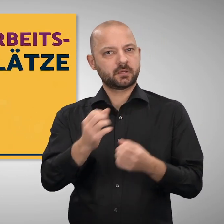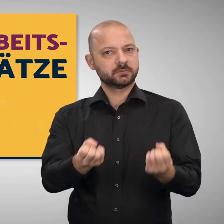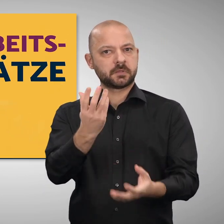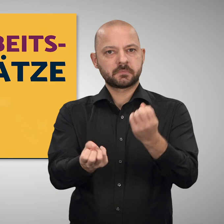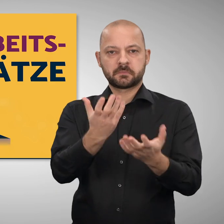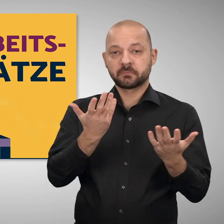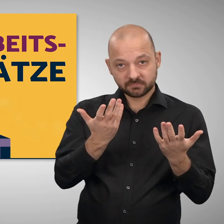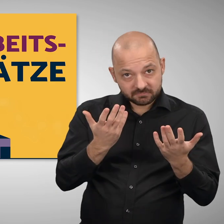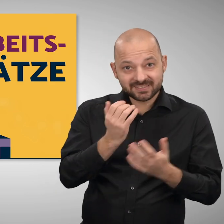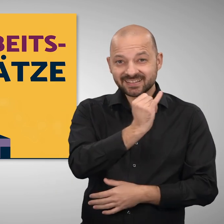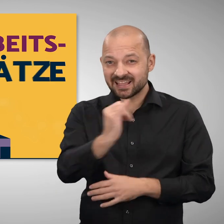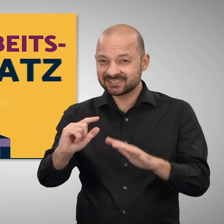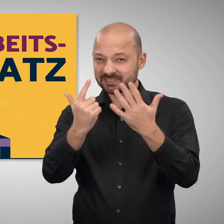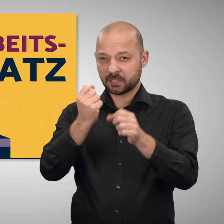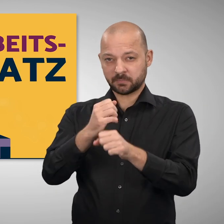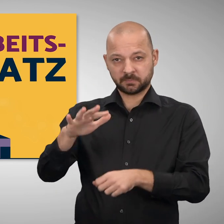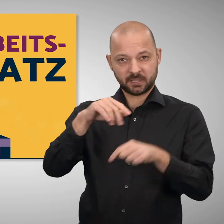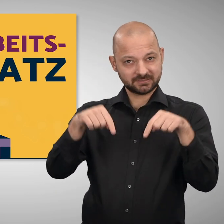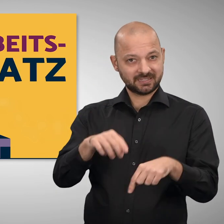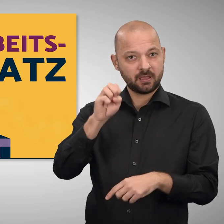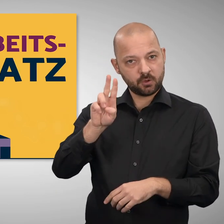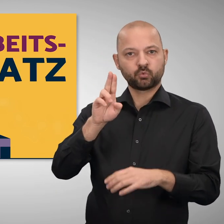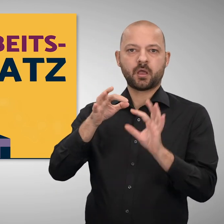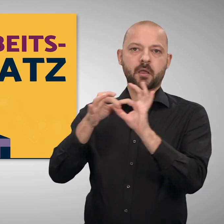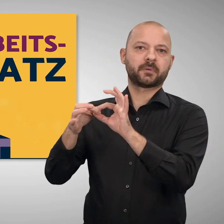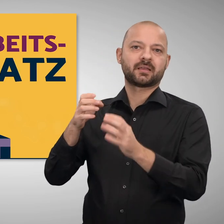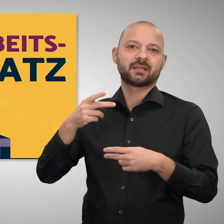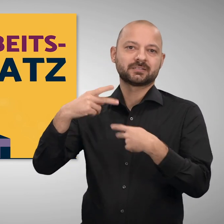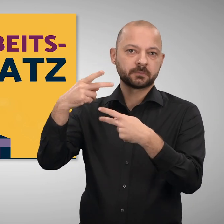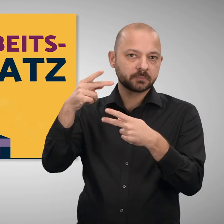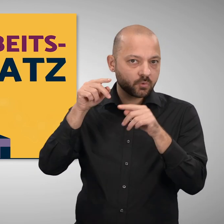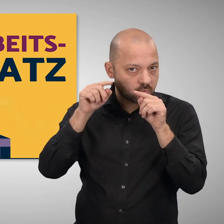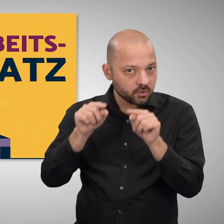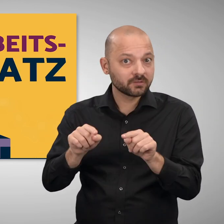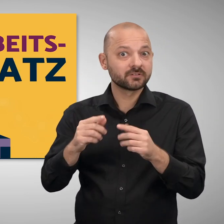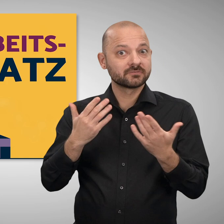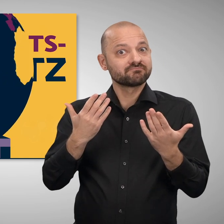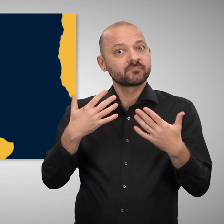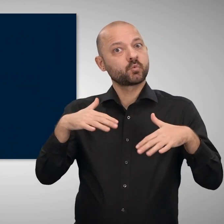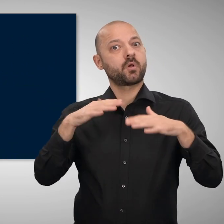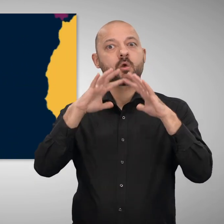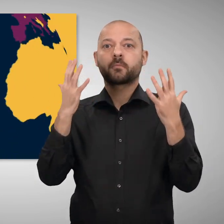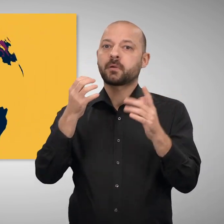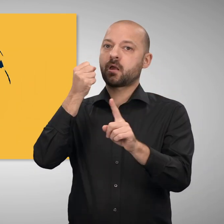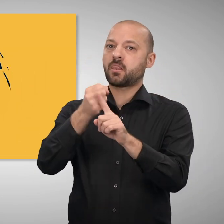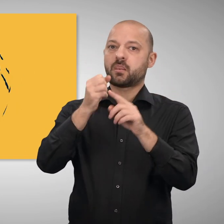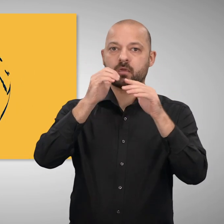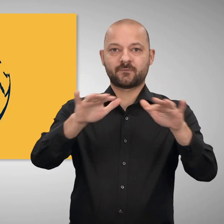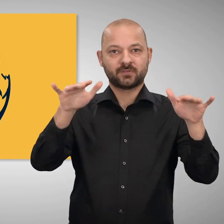Denn etwa jeder siebte Arbeitsplatz in der EU hängt vom Export ab. Das hat auch einen globalen Effekt. Über ihre